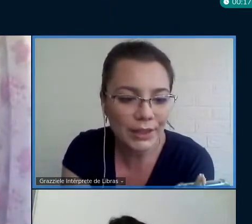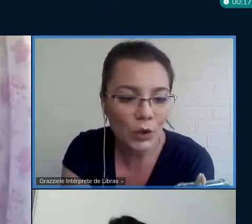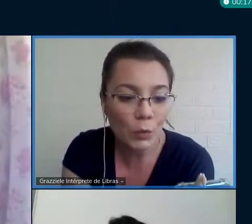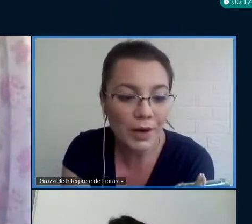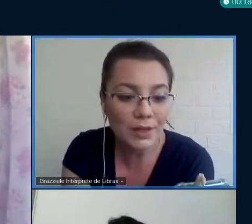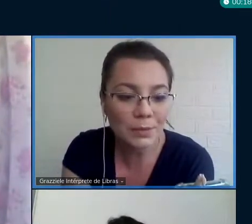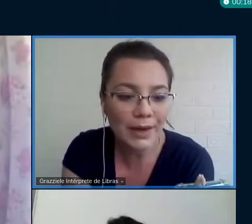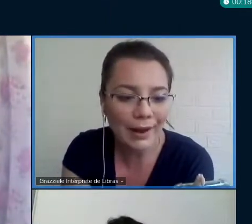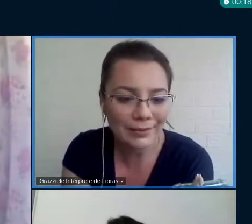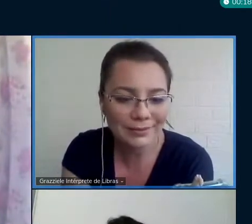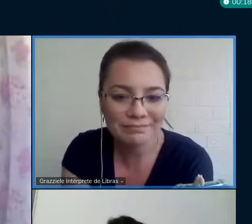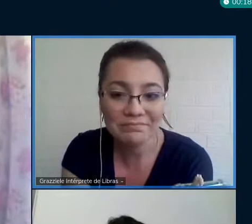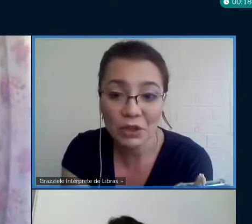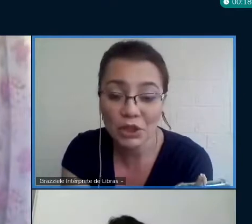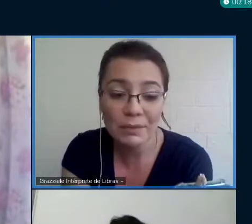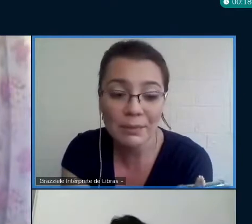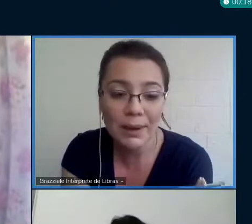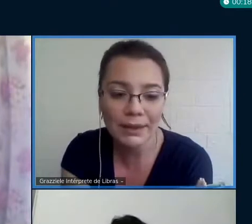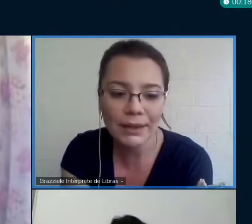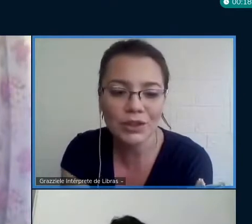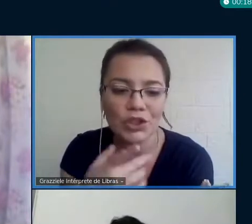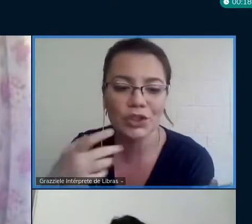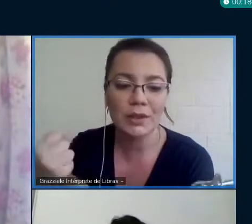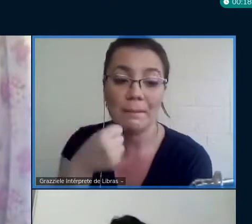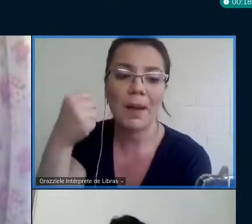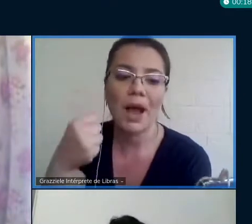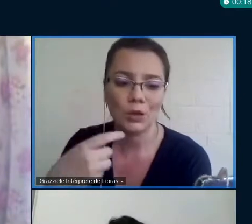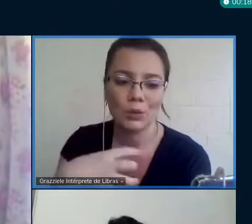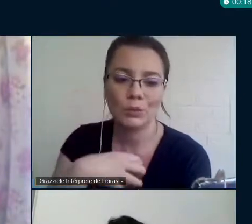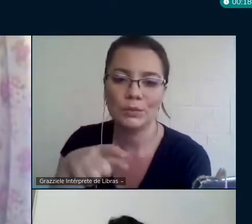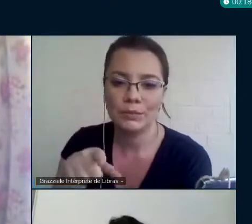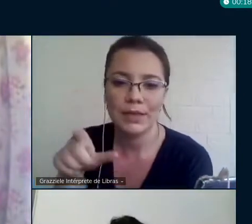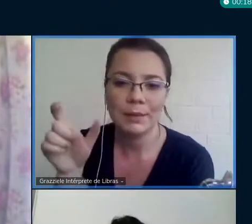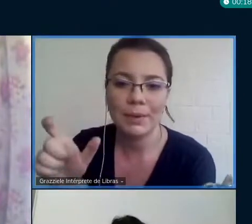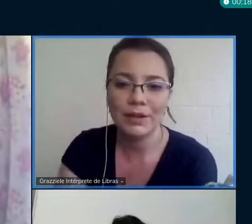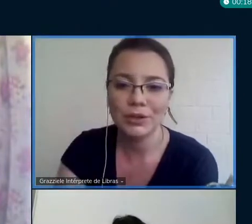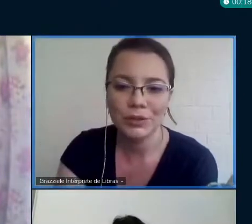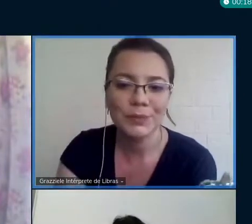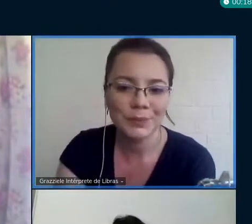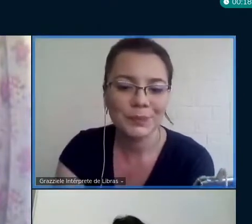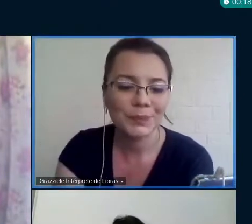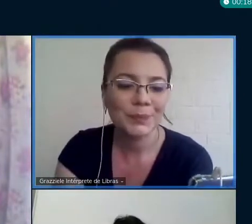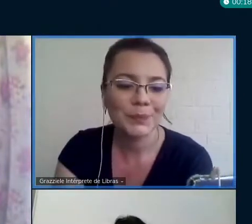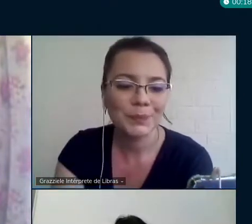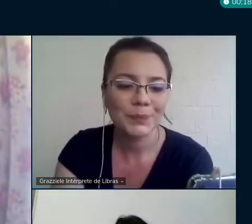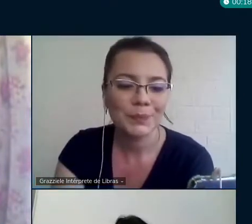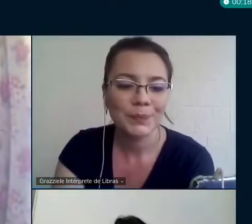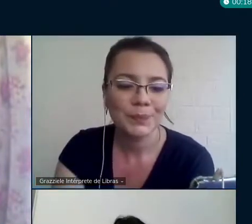a dia, era como respirar. Achei bem impactante essa parte.